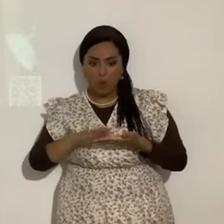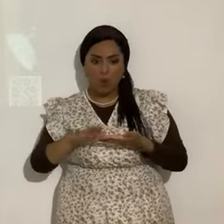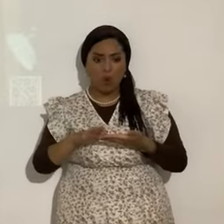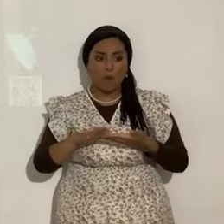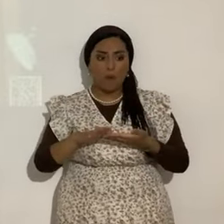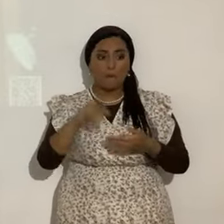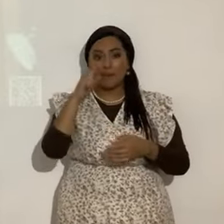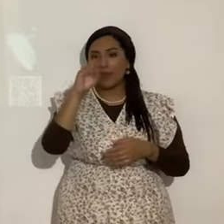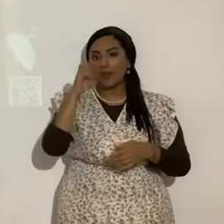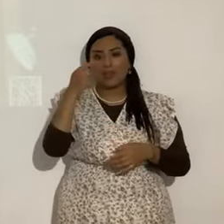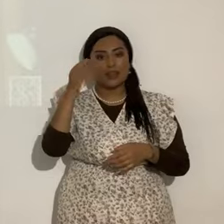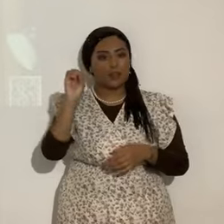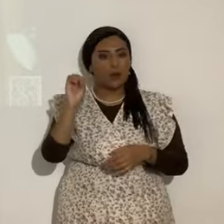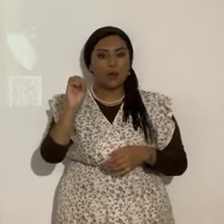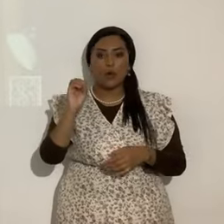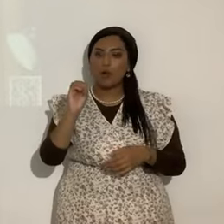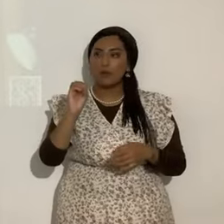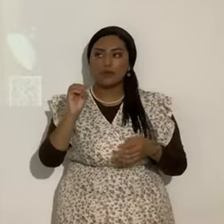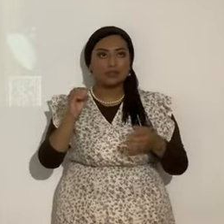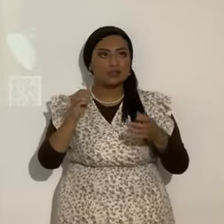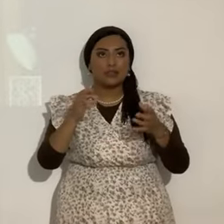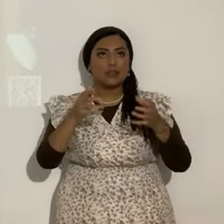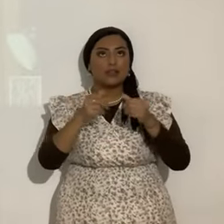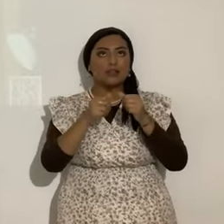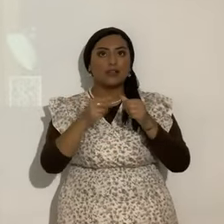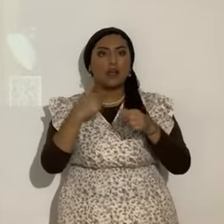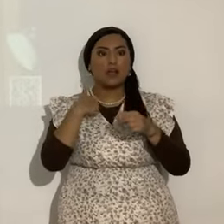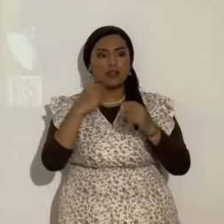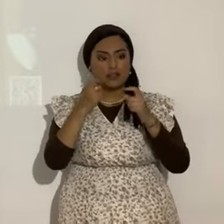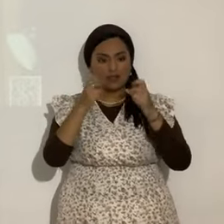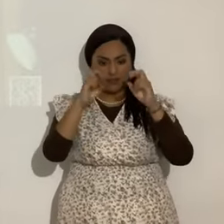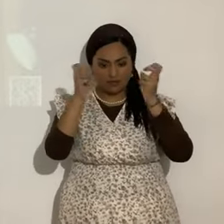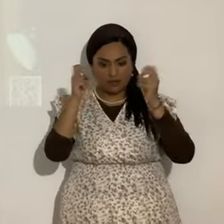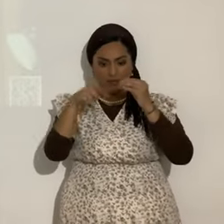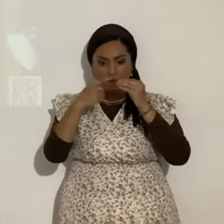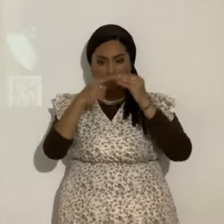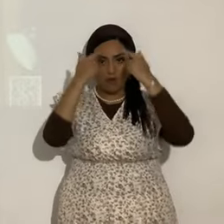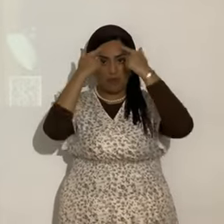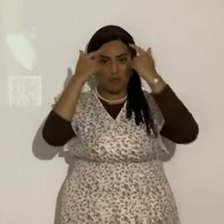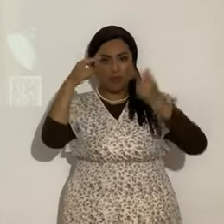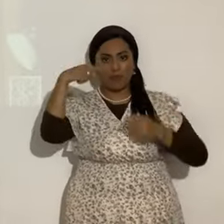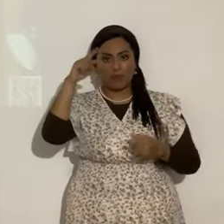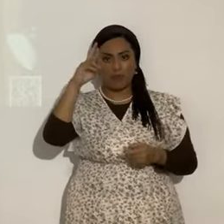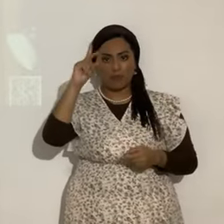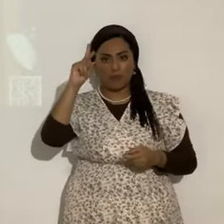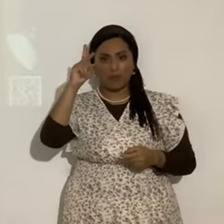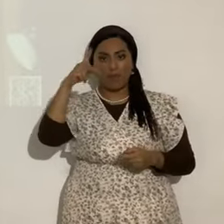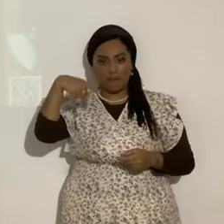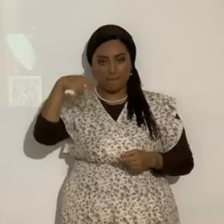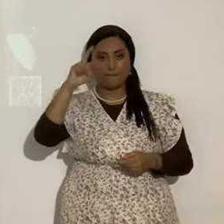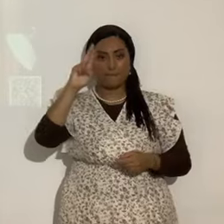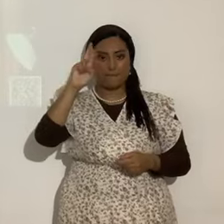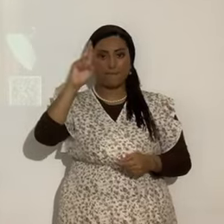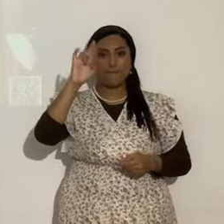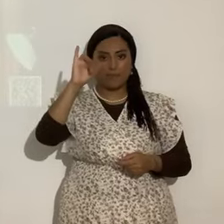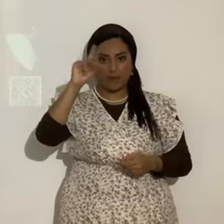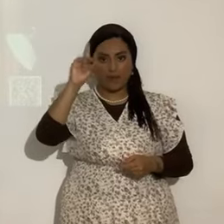el ego es lo último a morir yo di un tema que le titulé el orgullo escuchen ese audio están entre los mismos